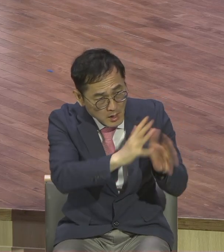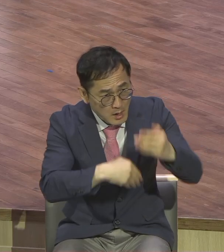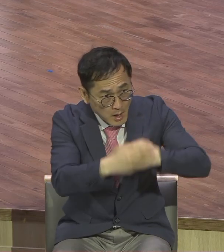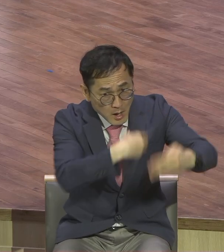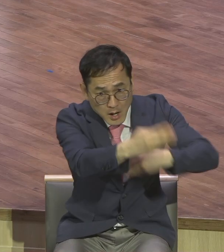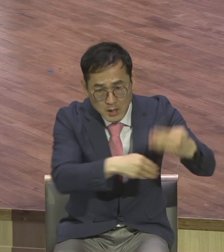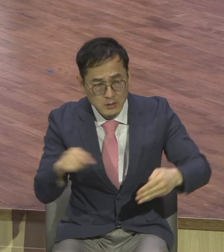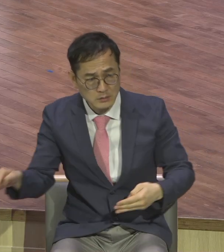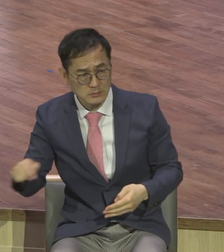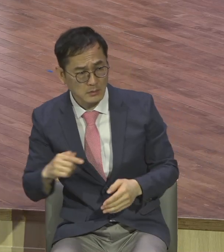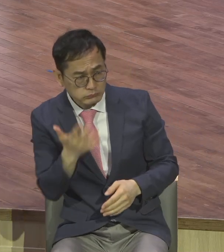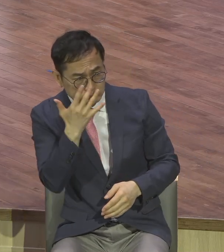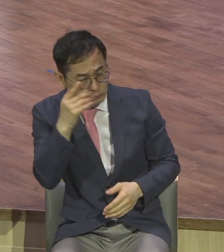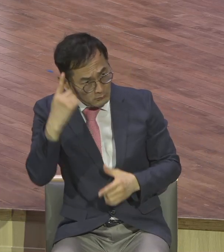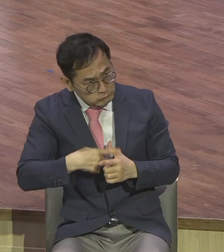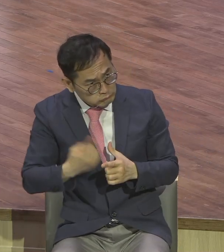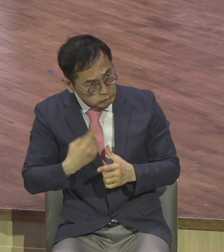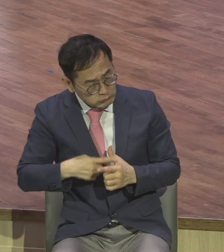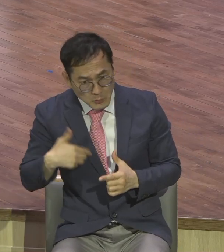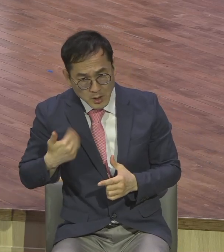유럽 문을 닫고 교회 찾아볼 수 없어요.